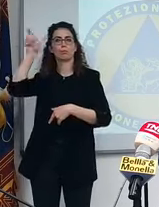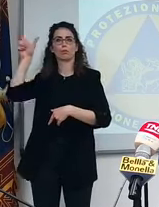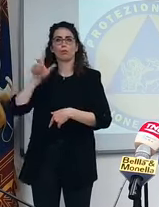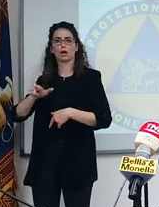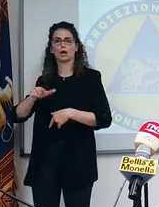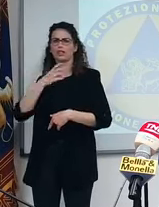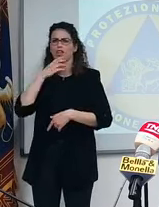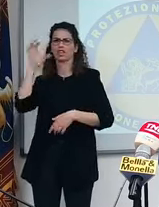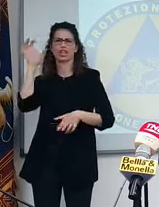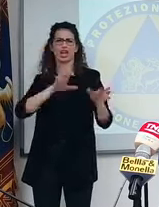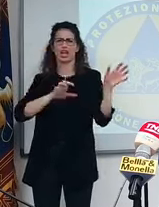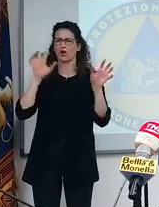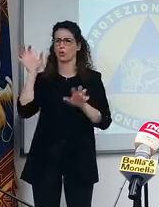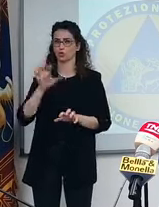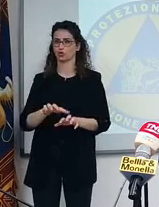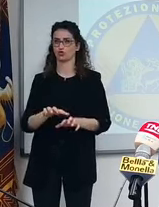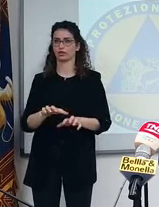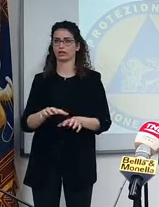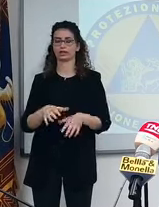denuncia tutti.